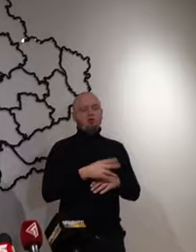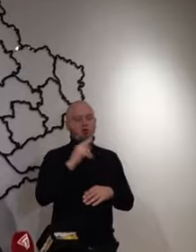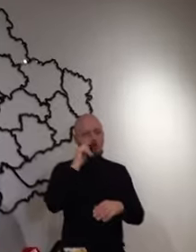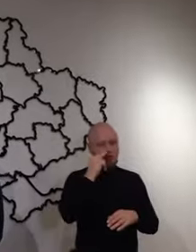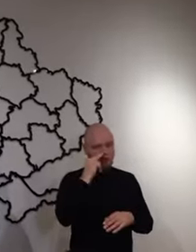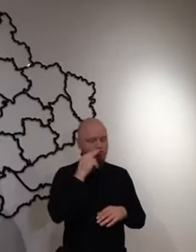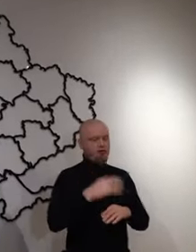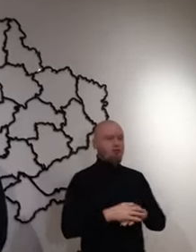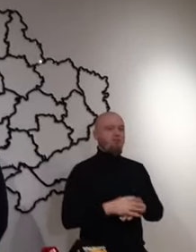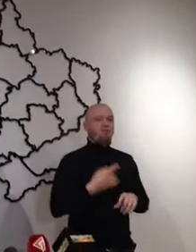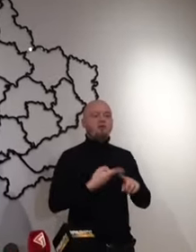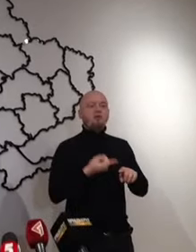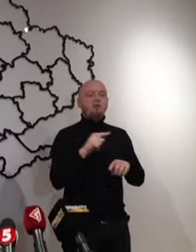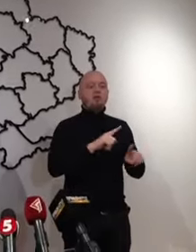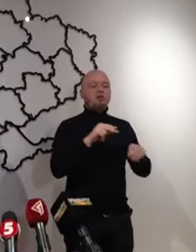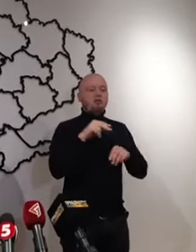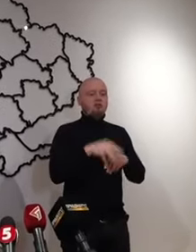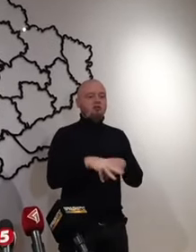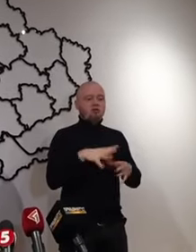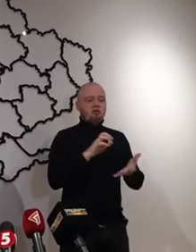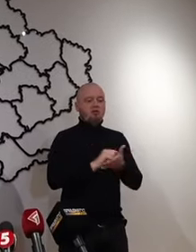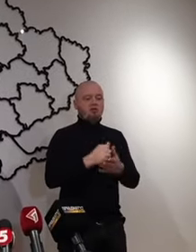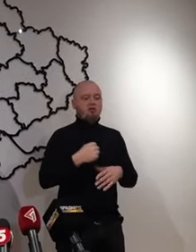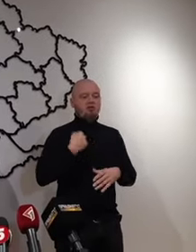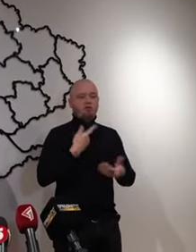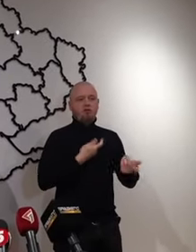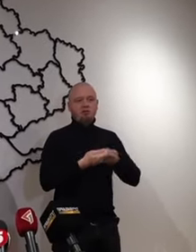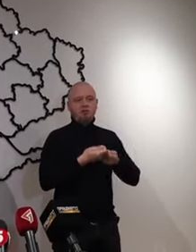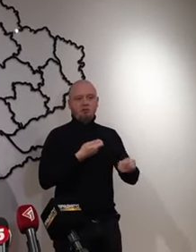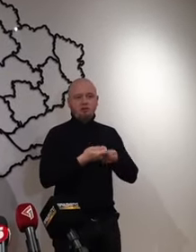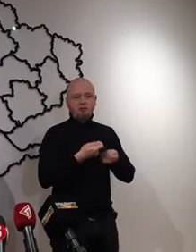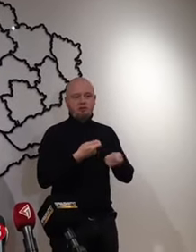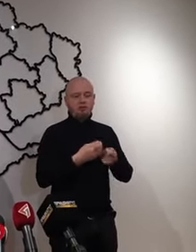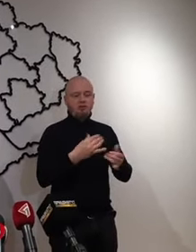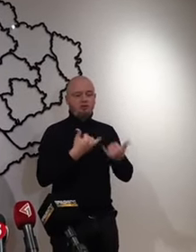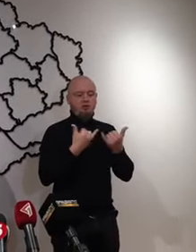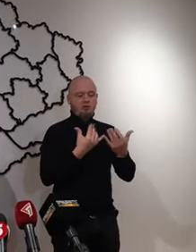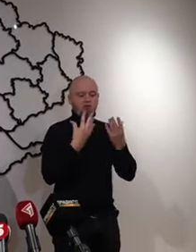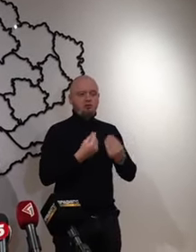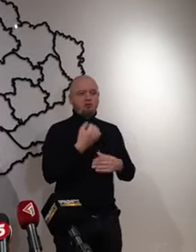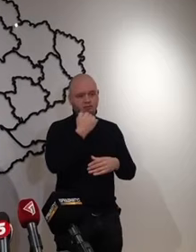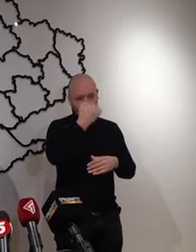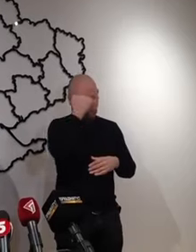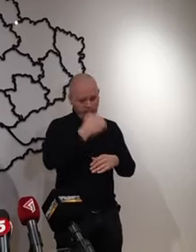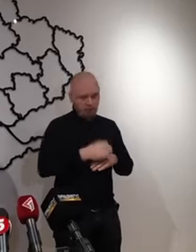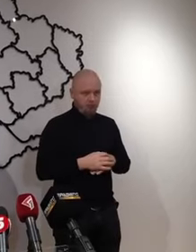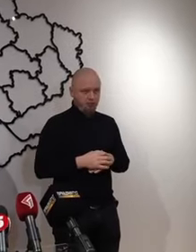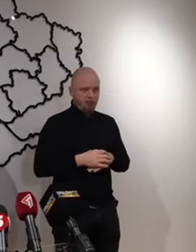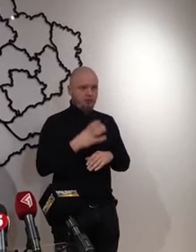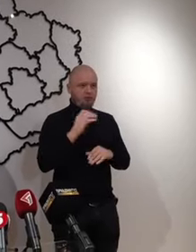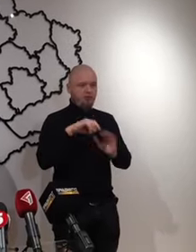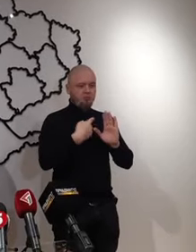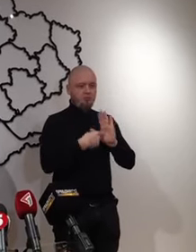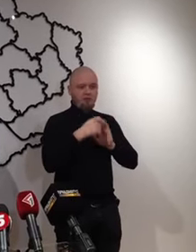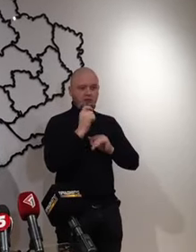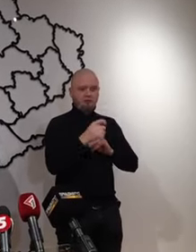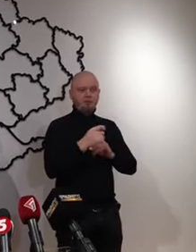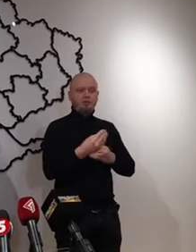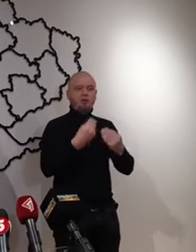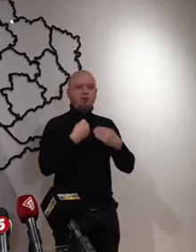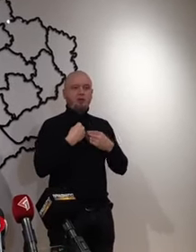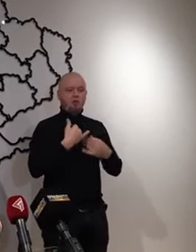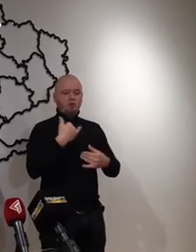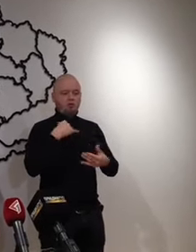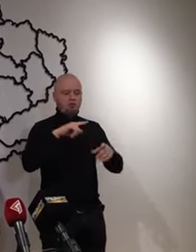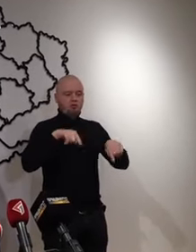Черніг. Це те, що займається військова адміністрація на сьогодні. Дякую. Пане Миколаїв, дайте, будь ласка,